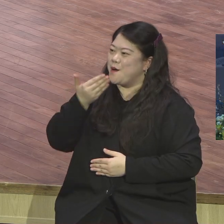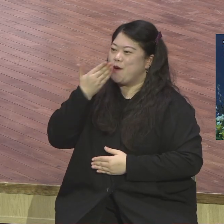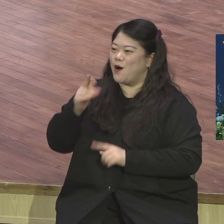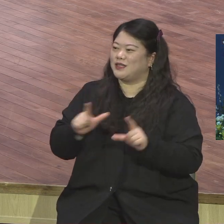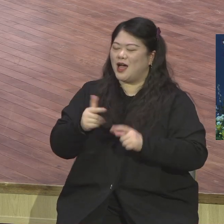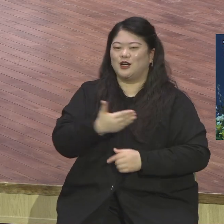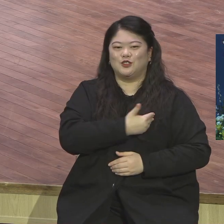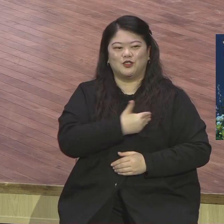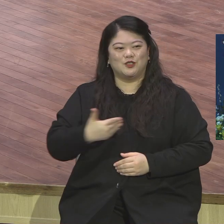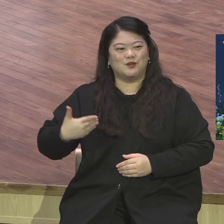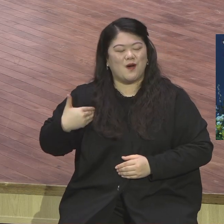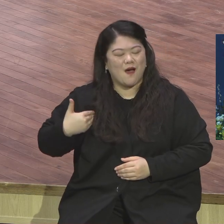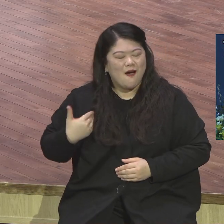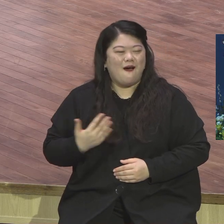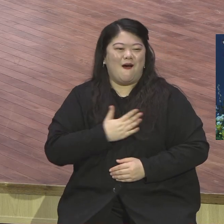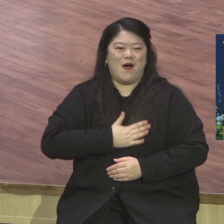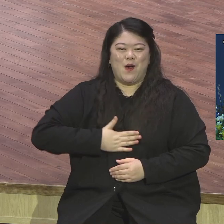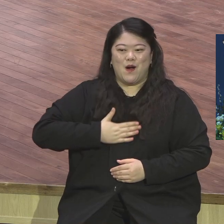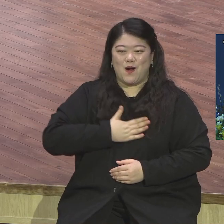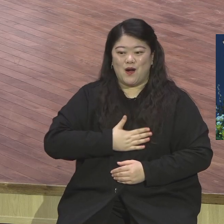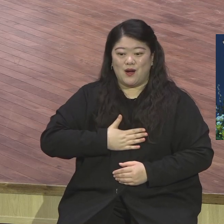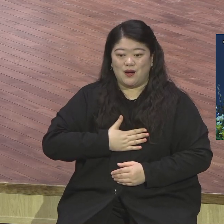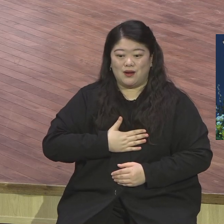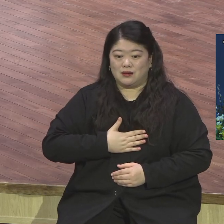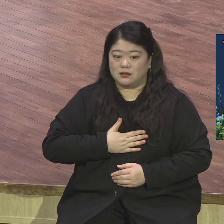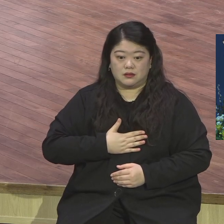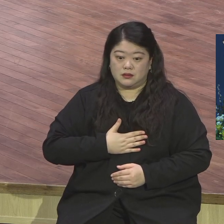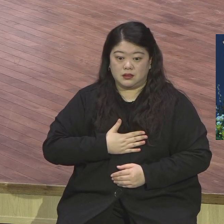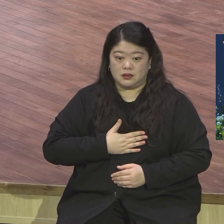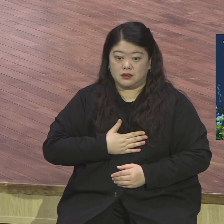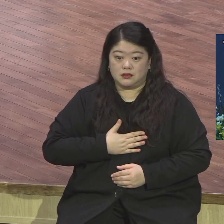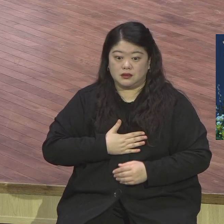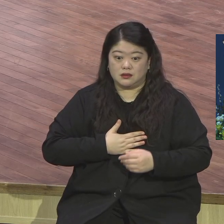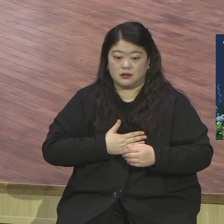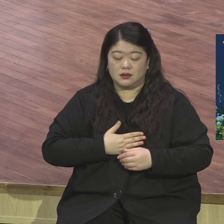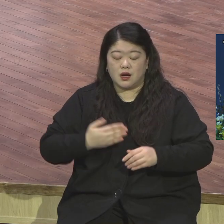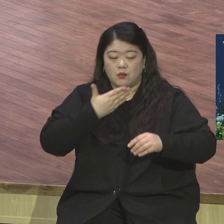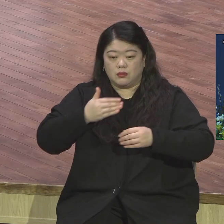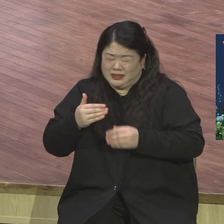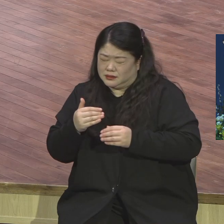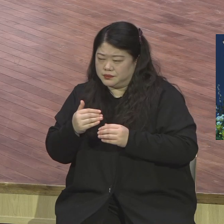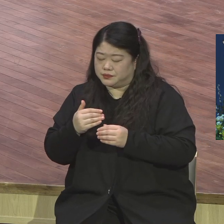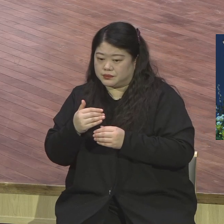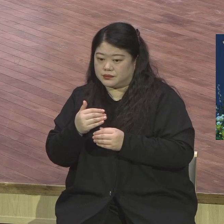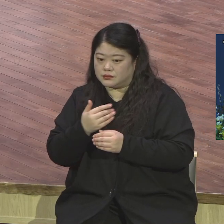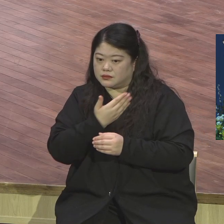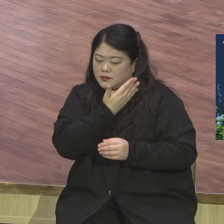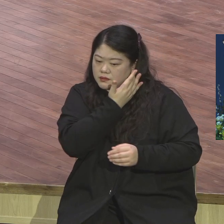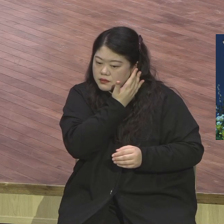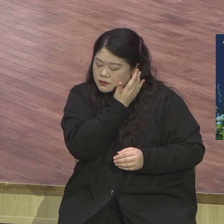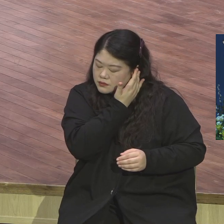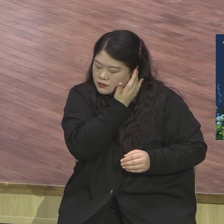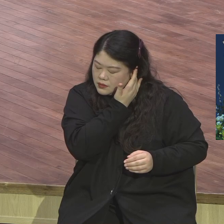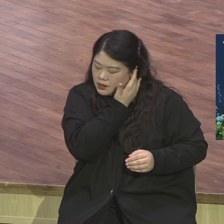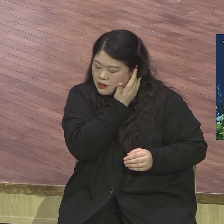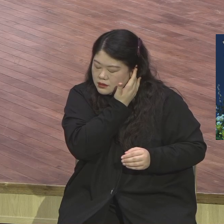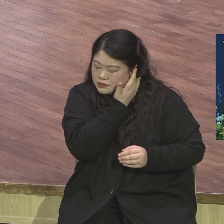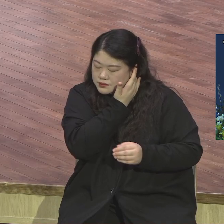구속사 성취입니다 하나님의 나라 확장입니다 영혼 구원입니다 성교입니다 전도입니다